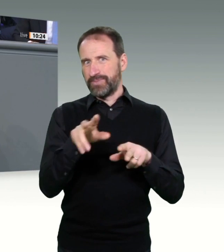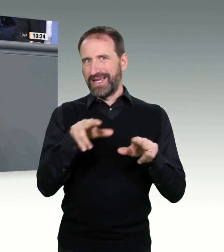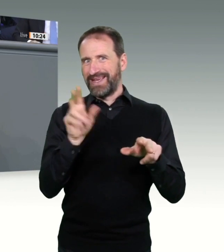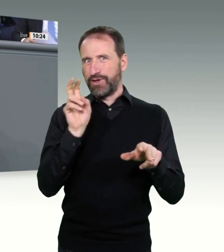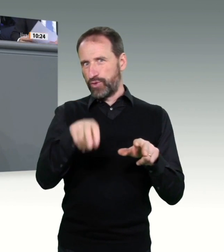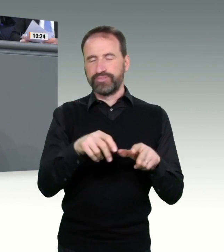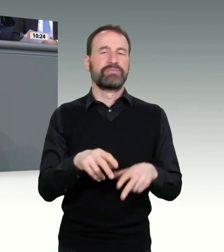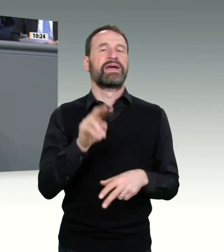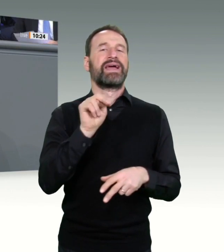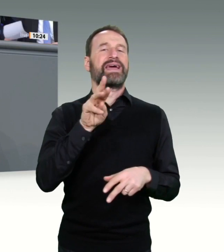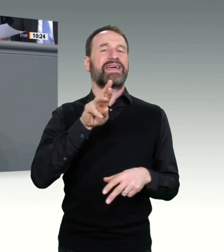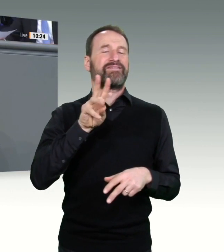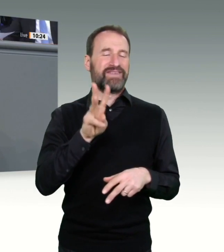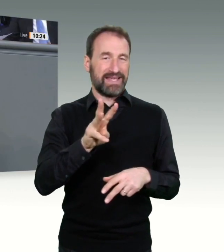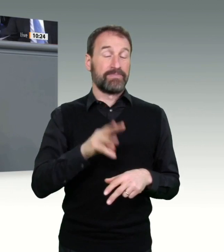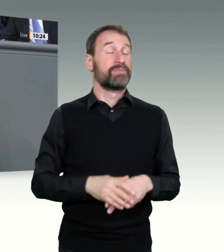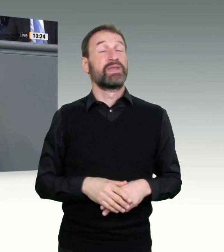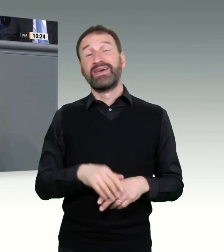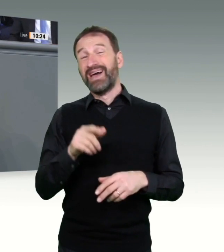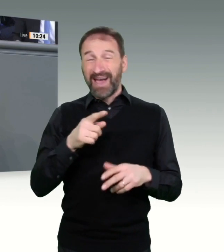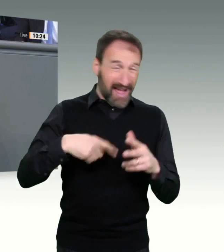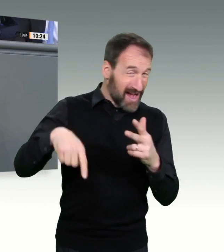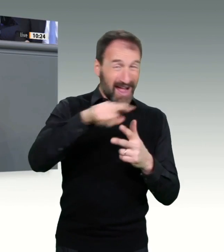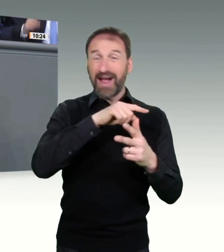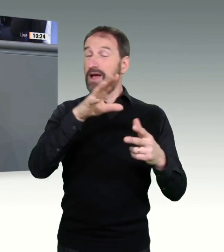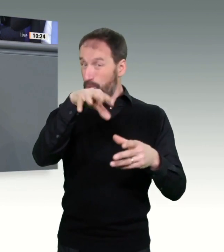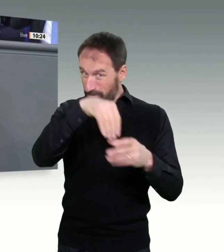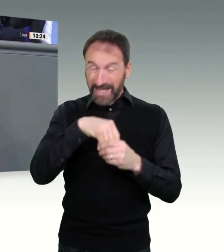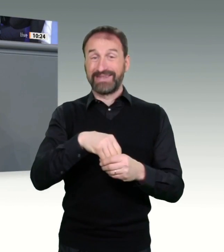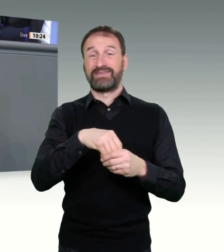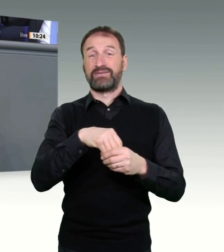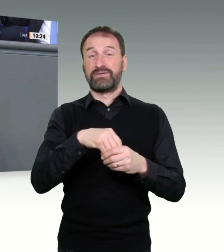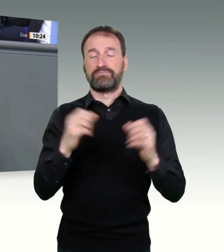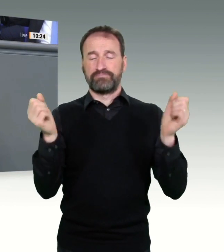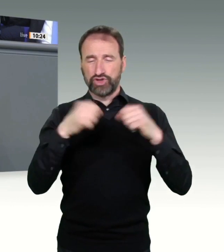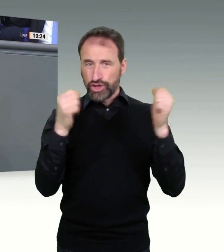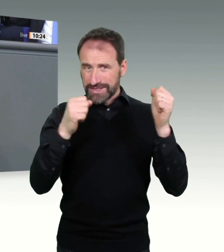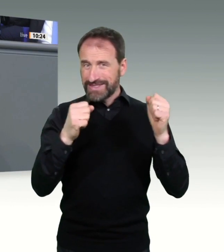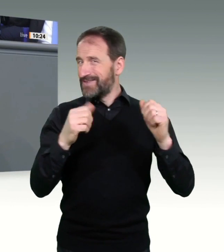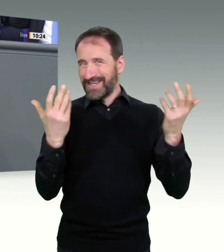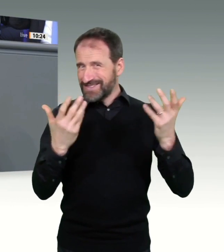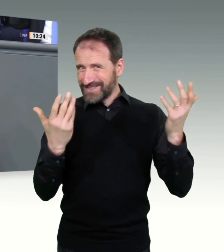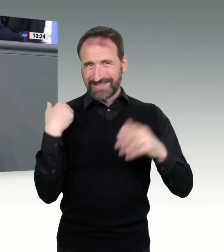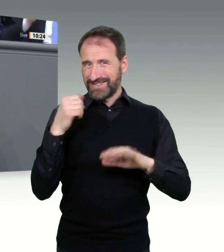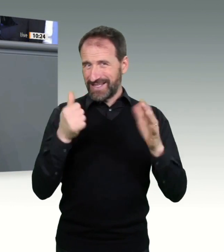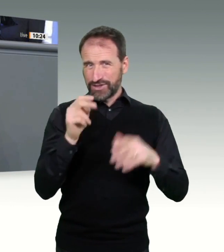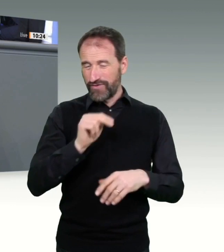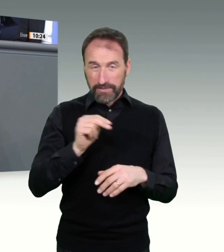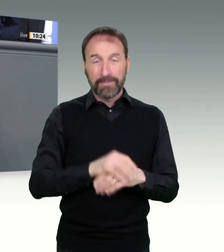lautete, ich zitiere, das BMG erarbeitet derzeit zusammen mit der Kassenärztlichen Bundesvereinigung